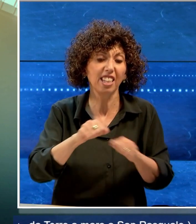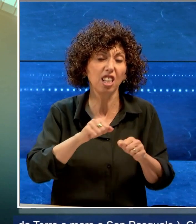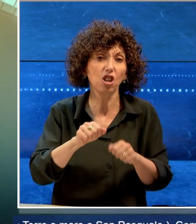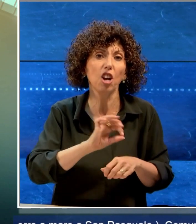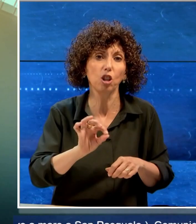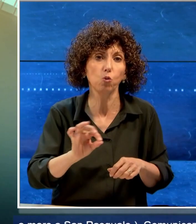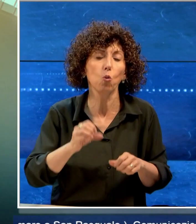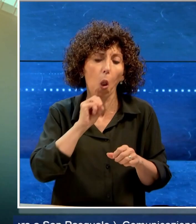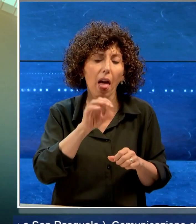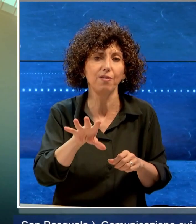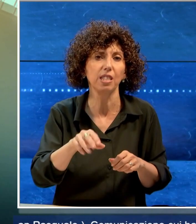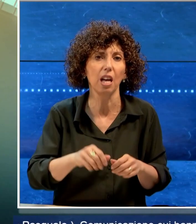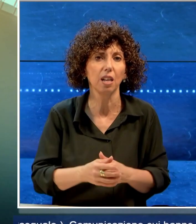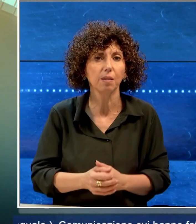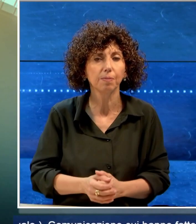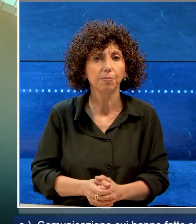scolastici.